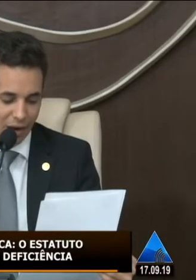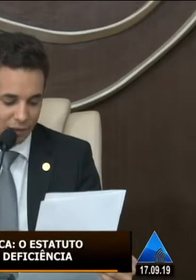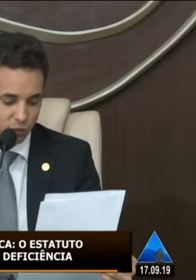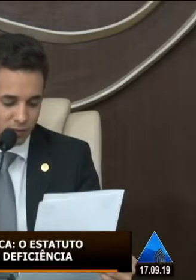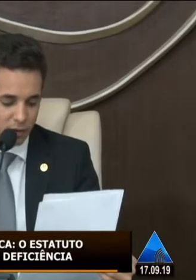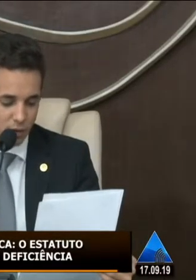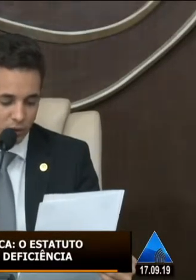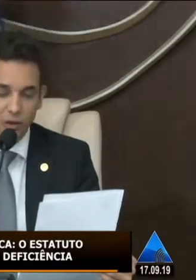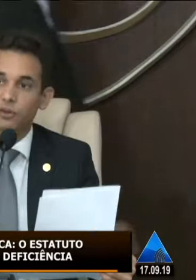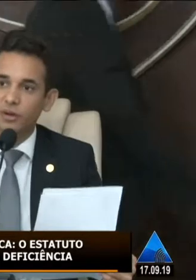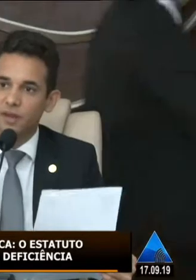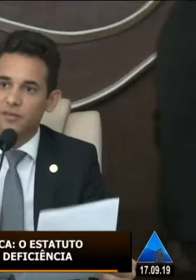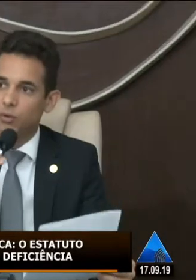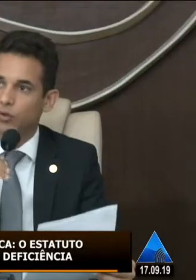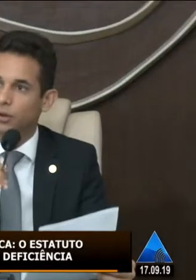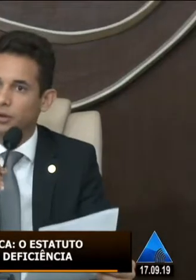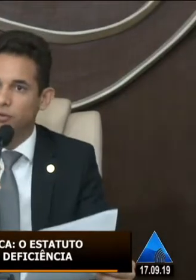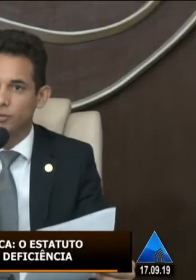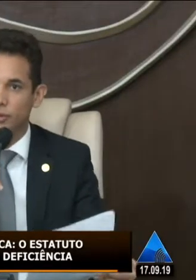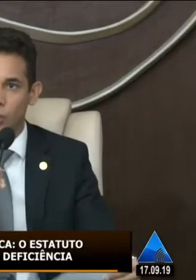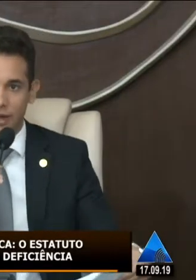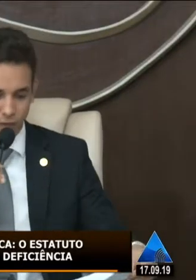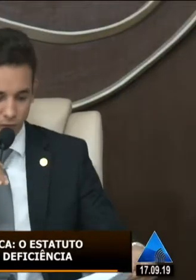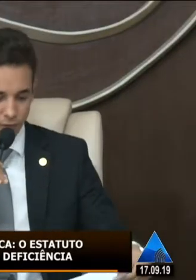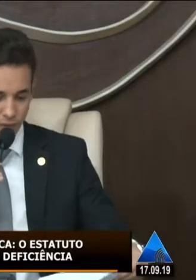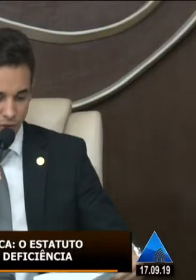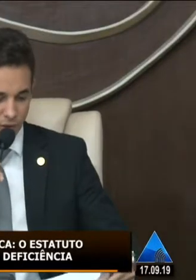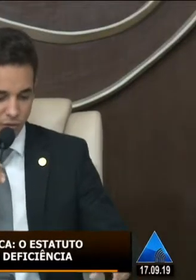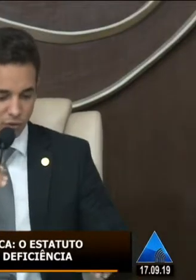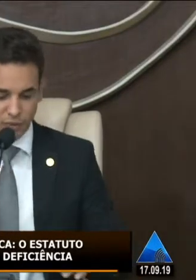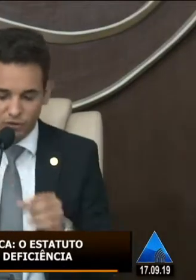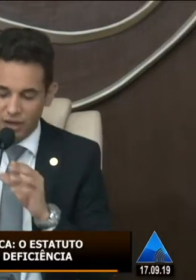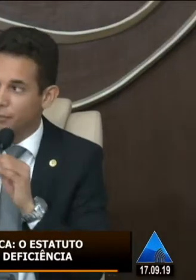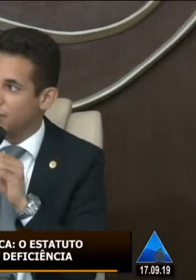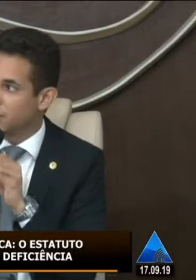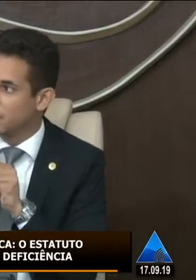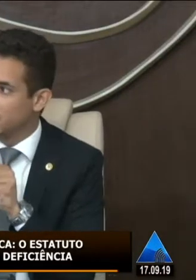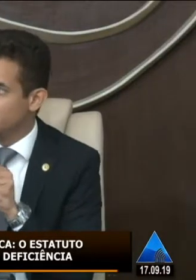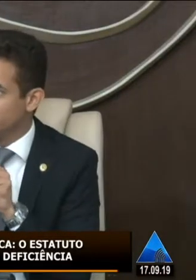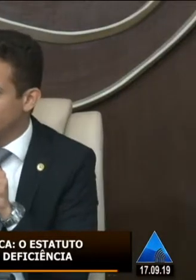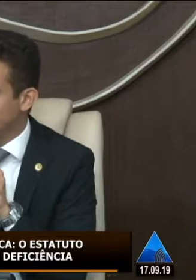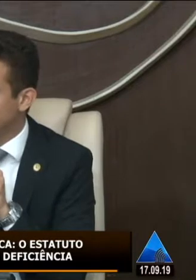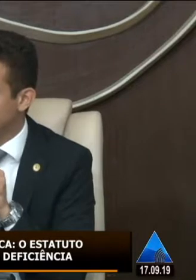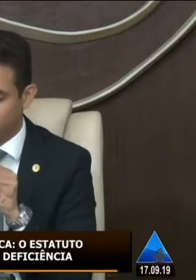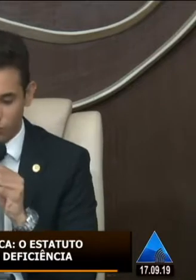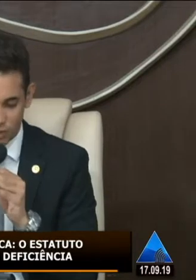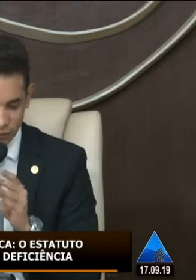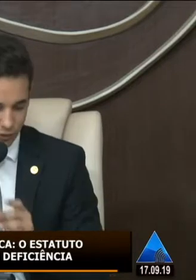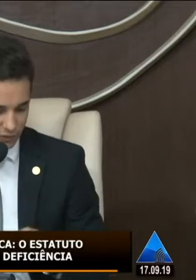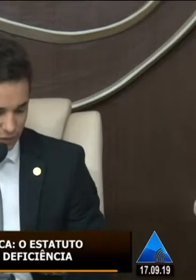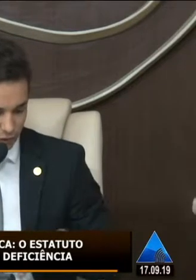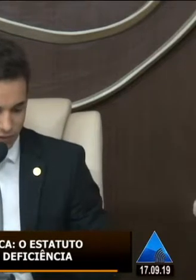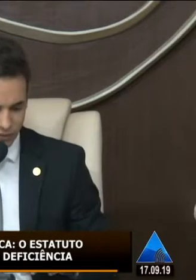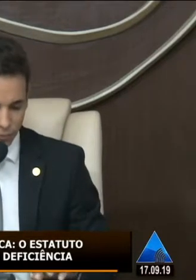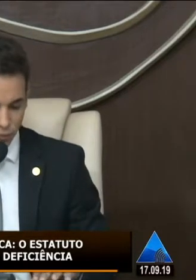fica aqui ao lado, Rodrigo Alexandre da Silva. Estamos ainda aguardando esse hoje para chegar, mas já vamos aqui dar início à